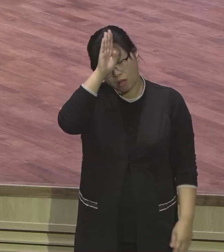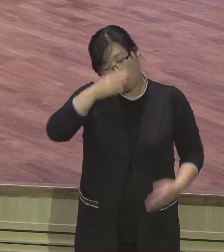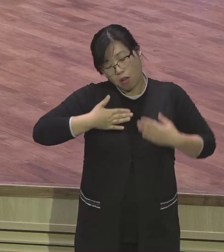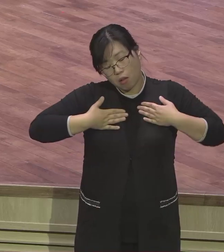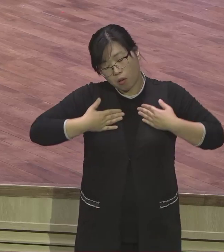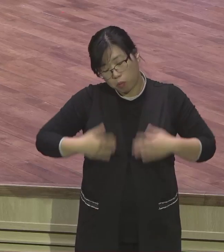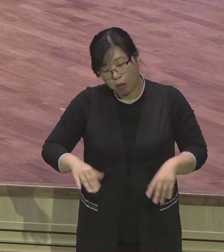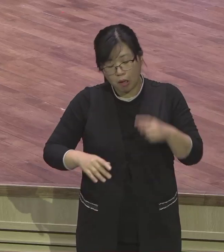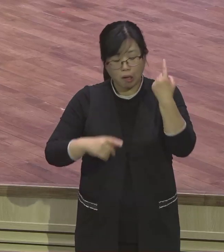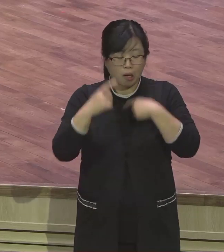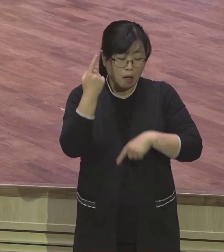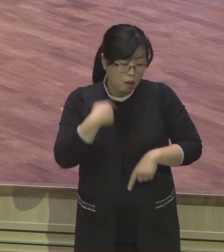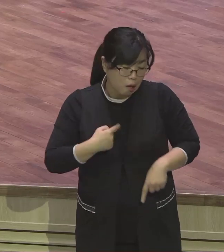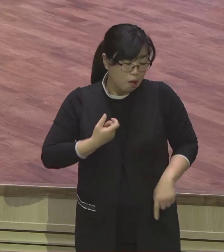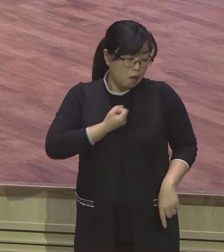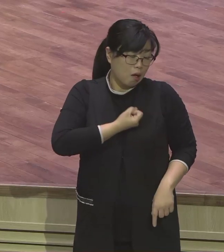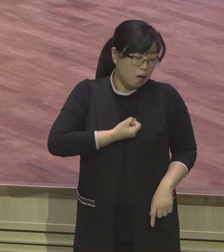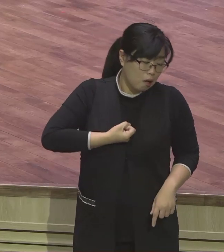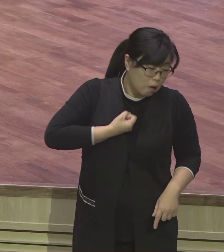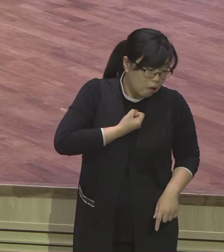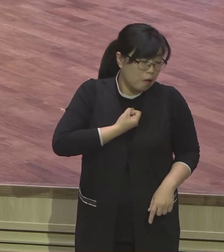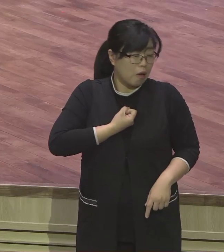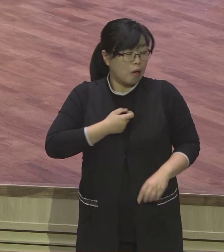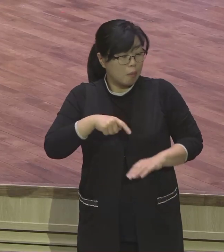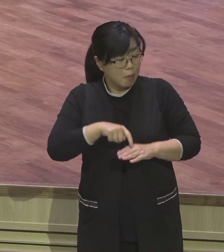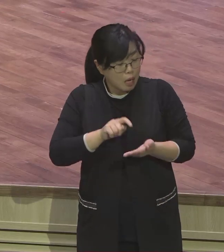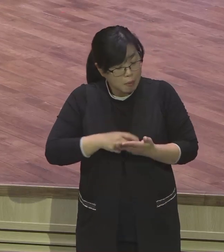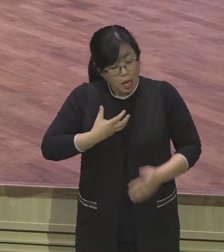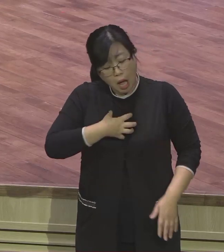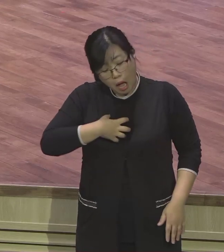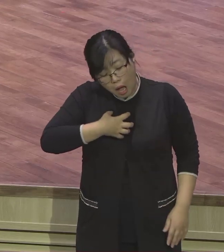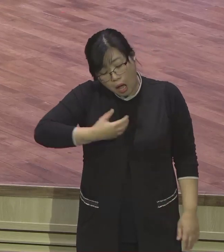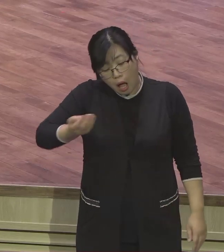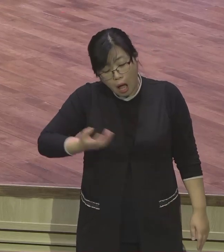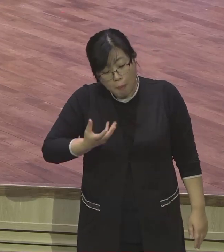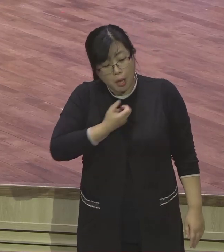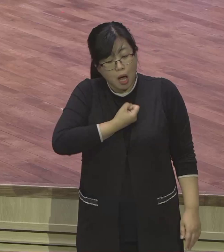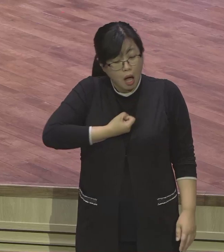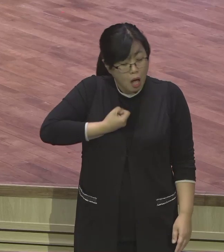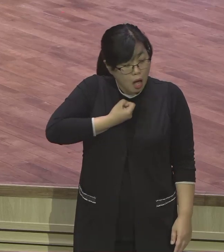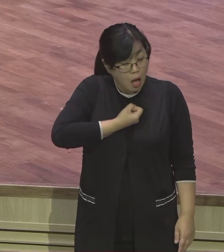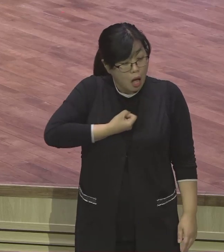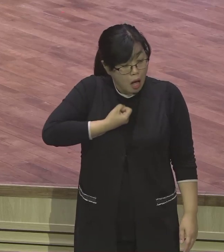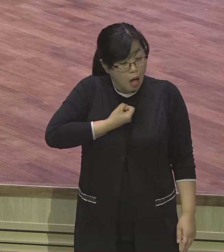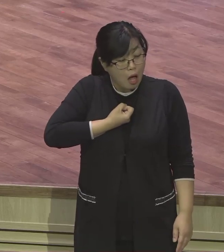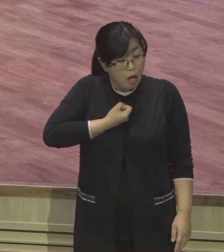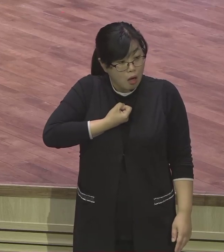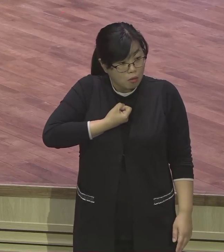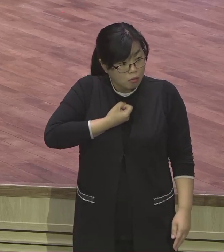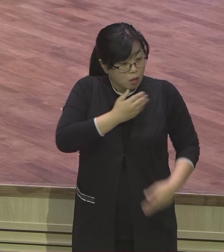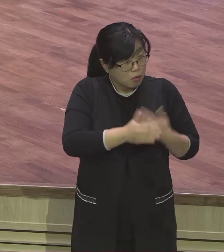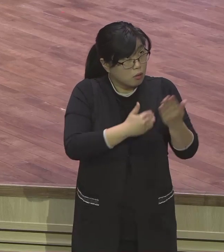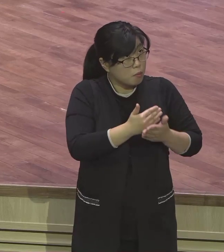상처입은 자 오잖아요. 교회는 다 상처입은 실패하고 뭐 이리 오지 등가스고 펴불러 잘나가면 안 옵니다.